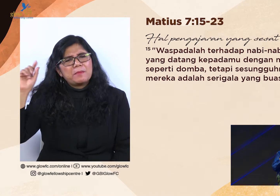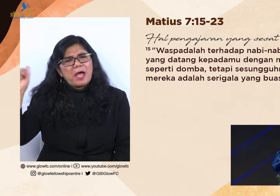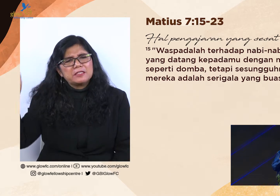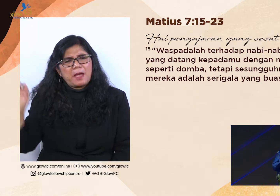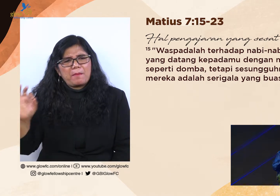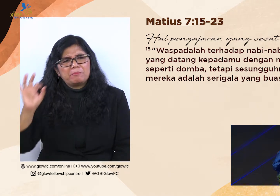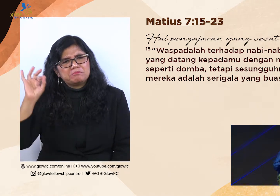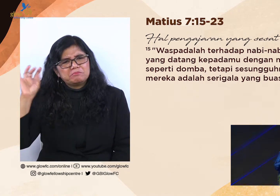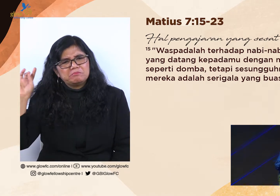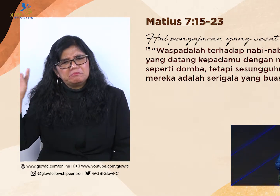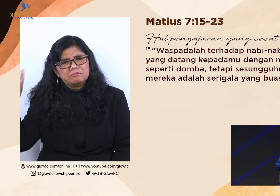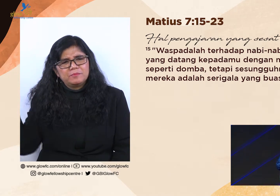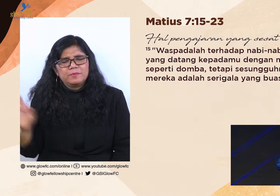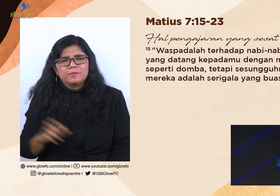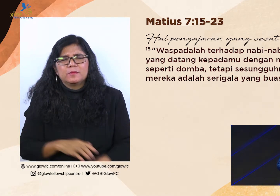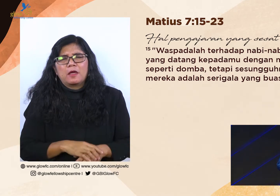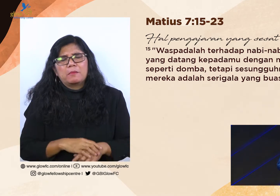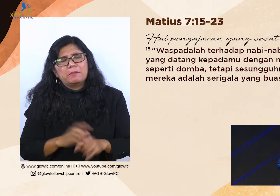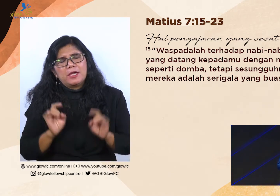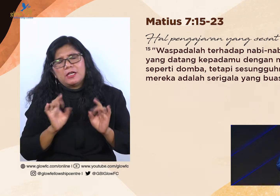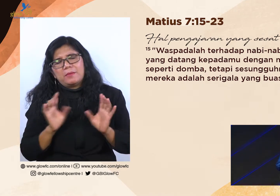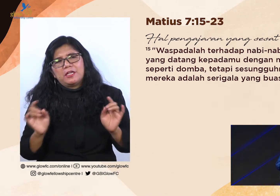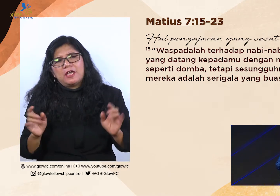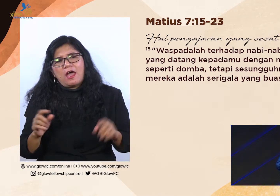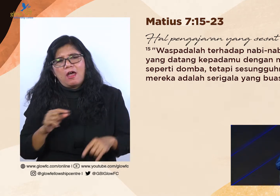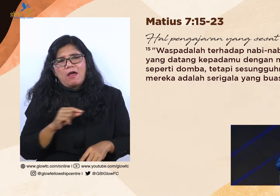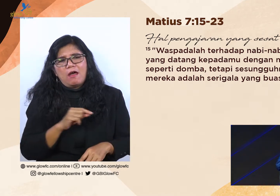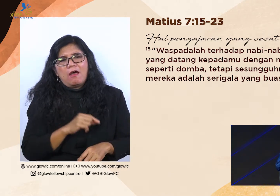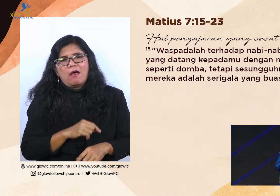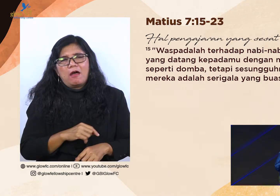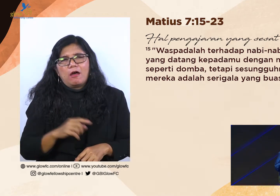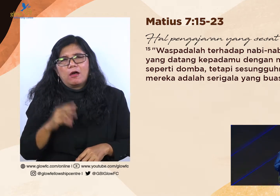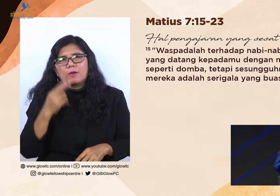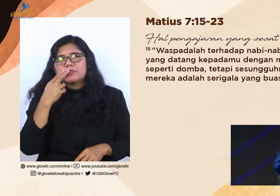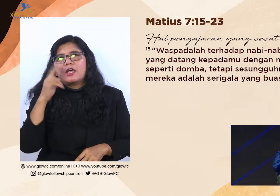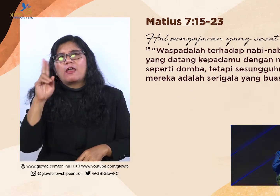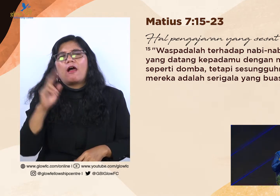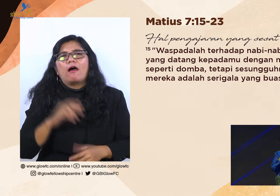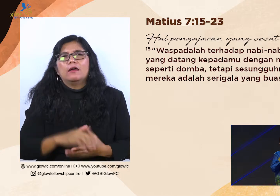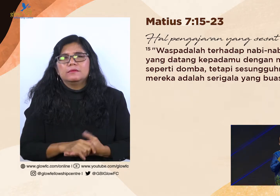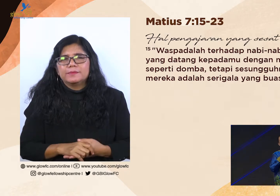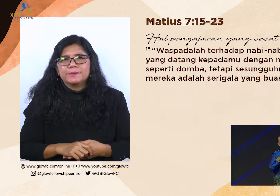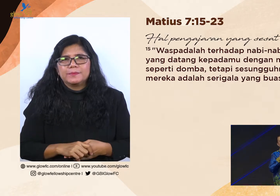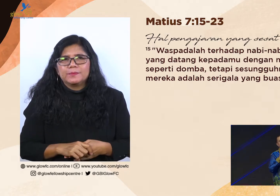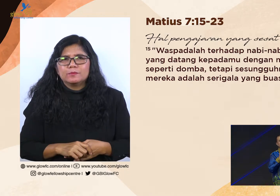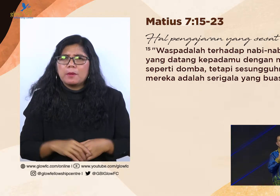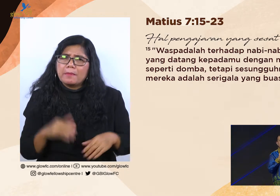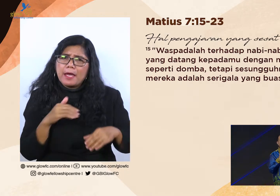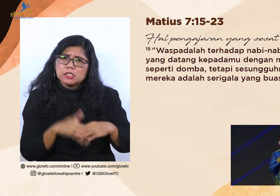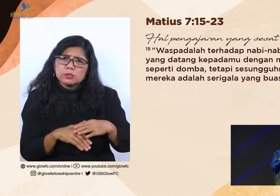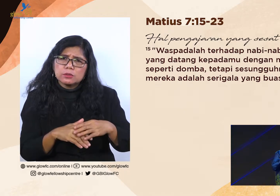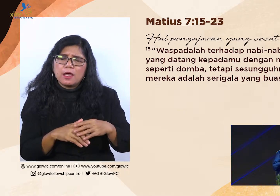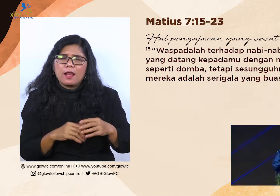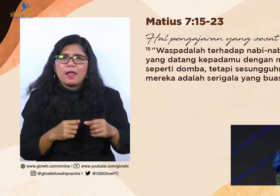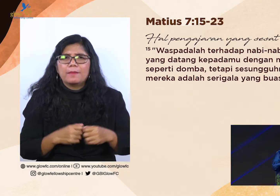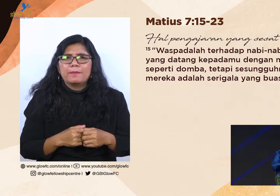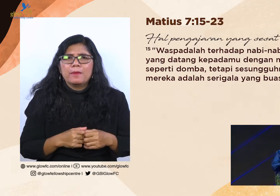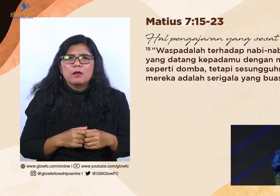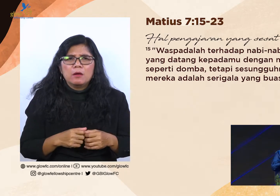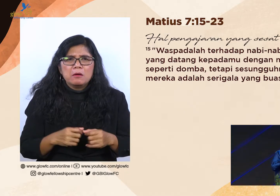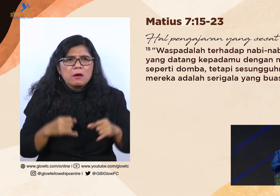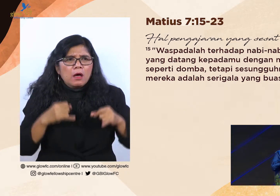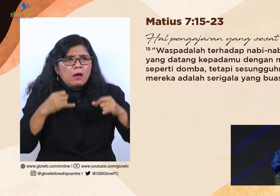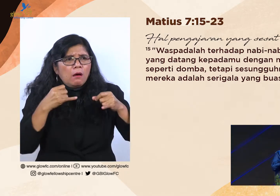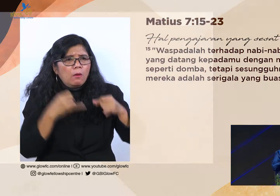Yang berbeda. Apa itu namanya. Garis kepercayaan. Sudah-sudah. Bahkan kadang-kadang sudah masuk sampai menyerang